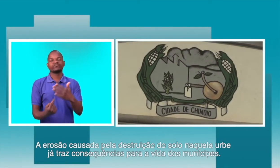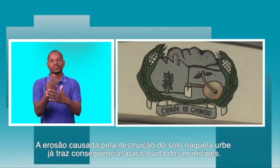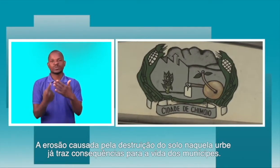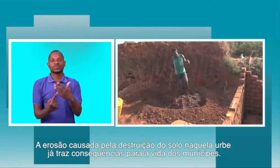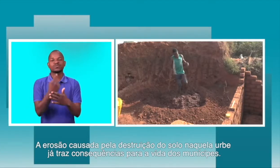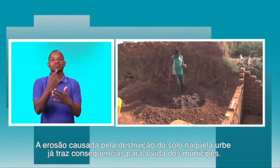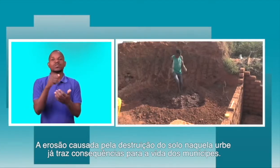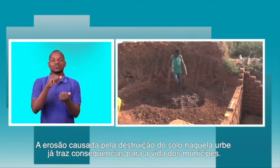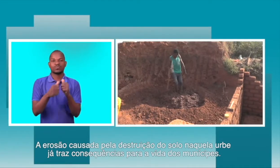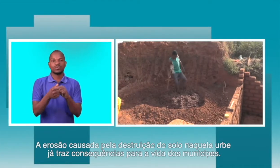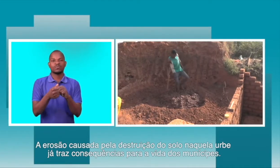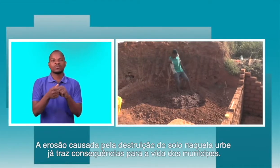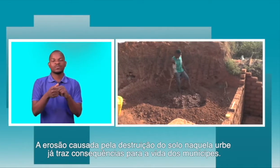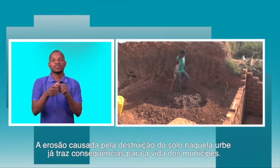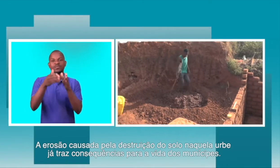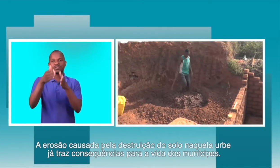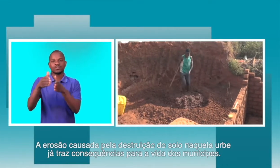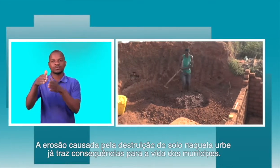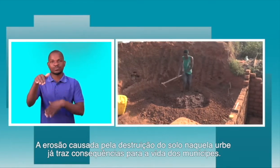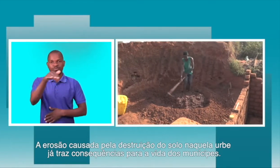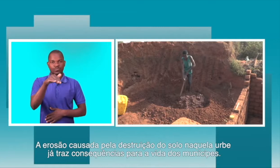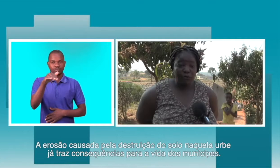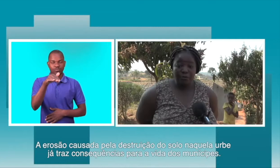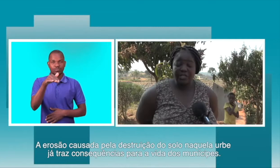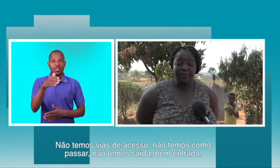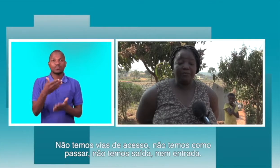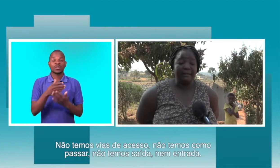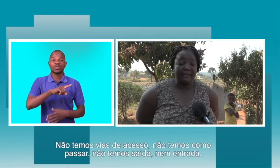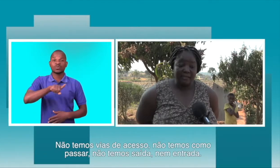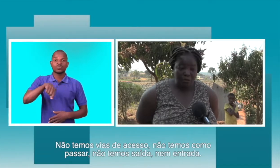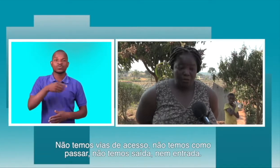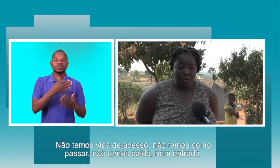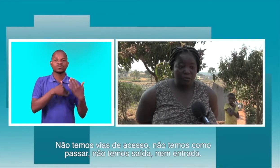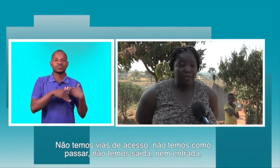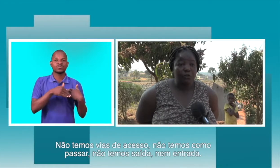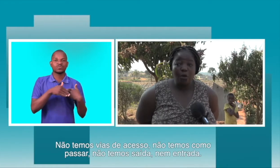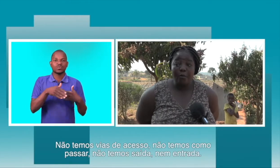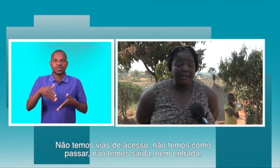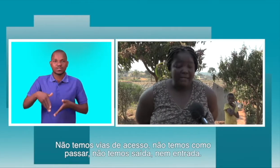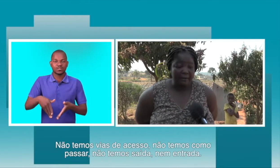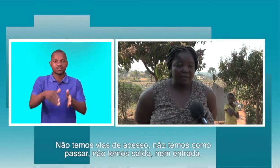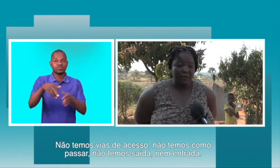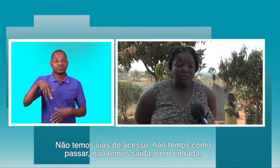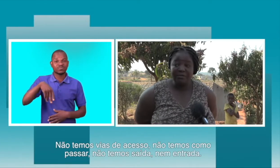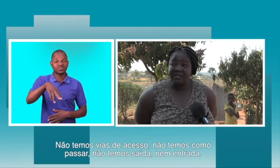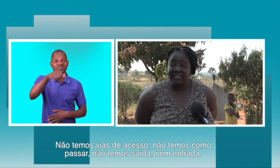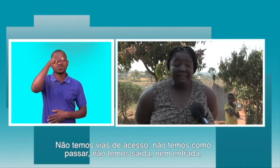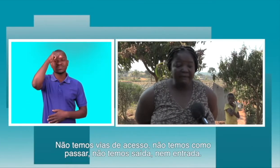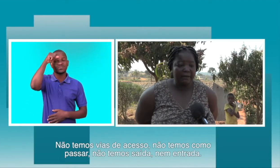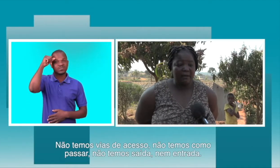já atrasse consequências na vida dos munícipes. Agora nós queremos via de acesso. Não temos como passar. Não temos saída nem entrada.